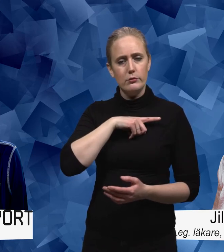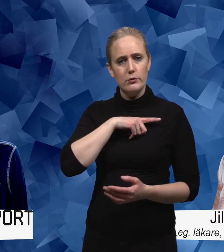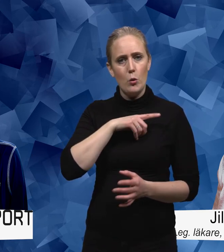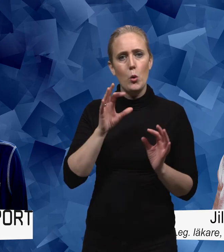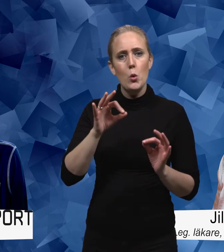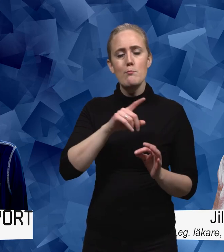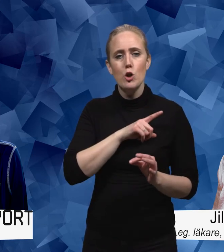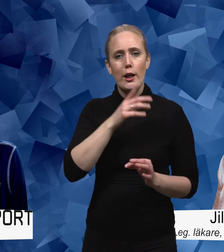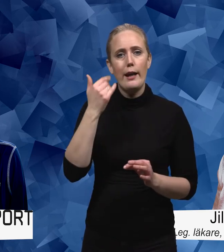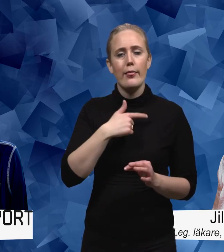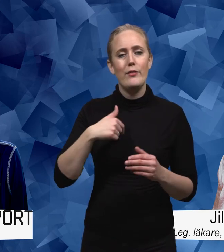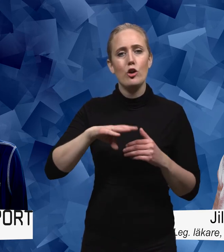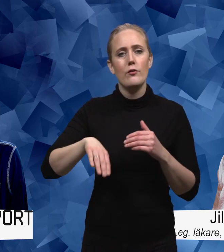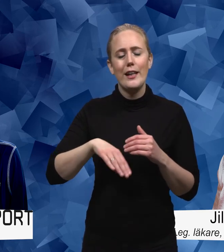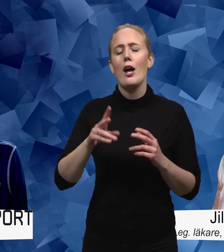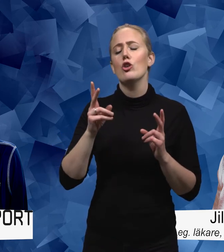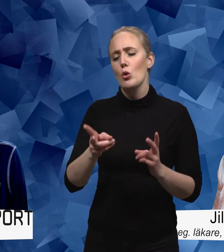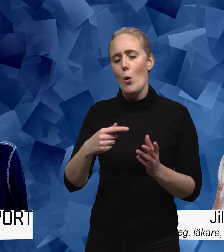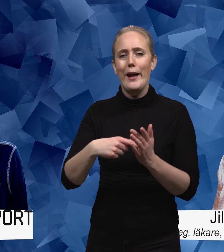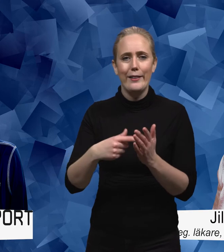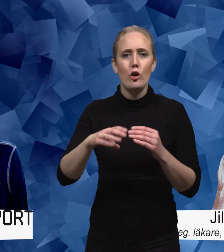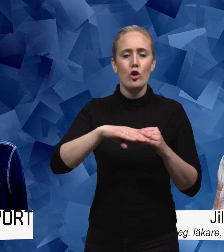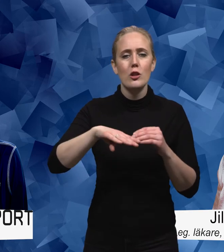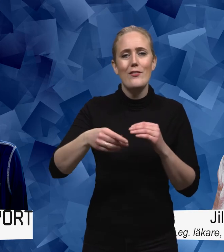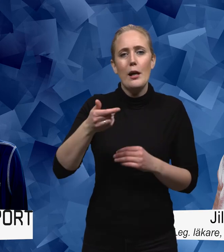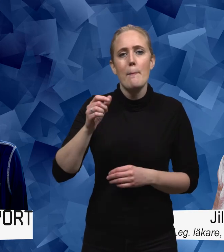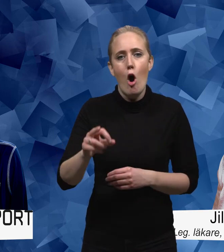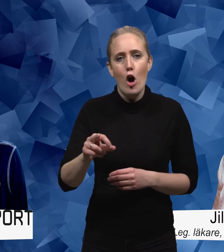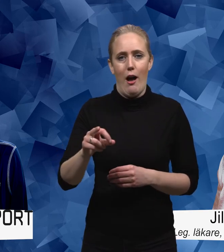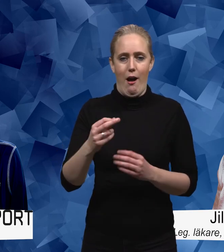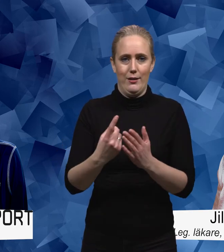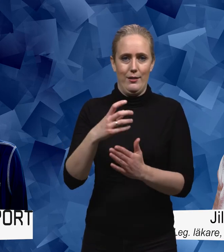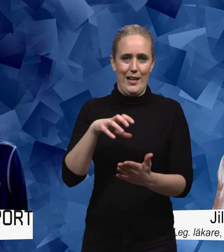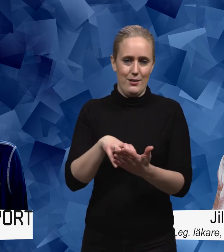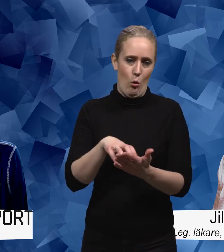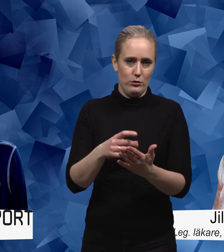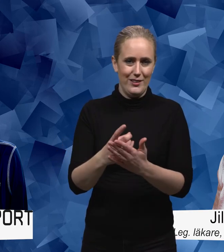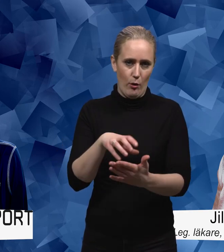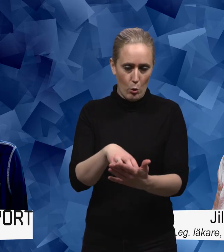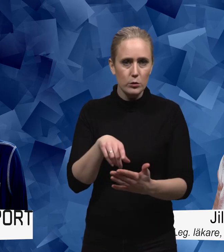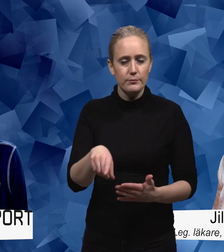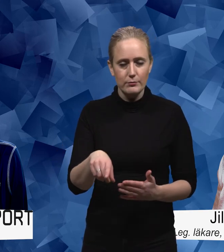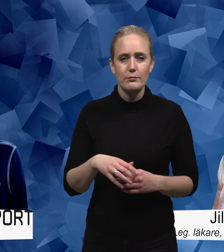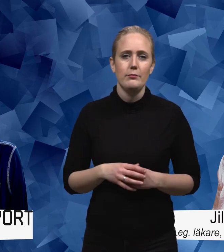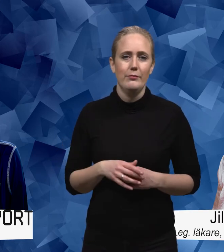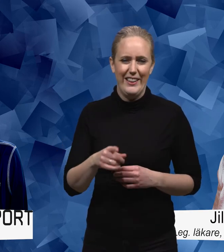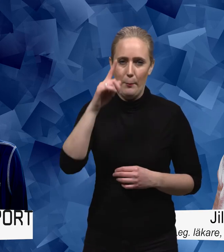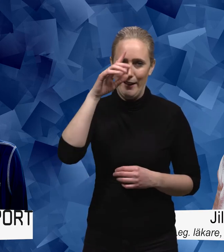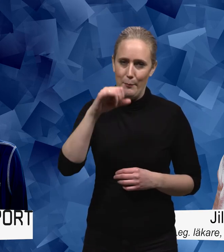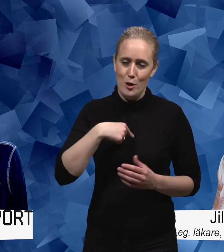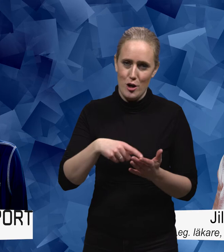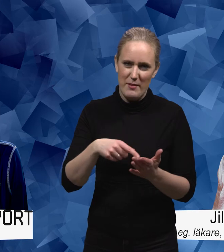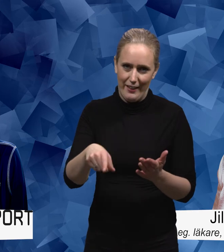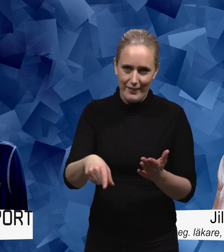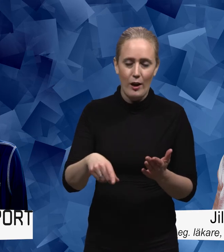mycket man skulle ha kunnat undvika så heter det undvikbara tillstånd det var det begreppet jag var ute efter och då kan man till